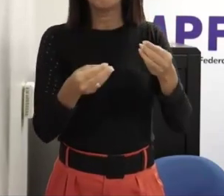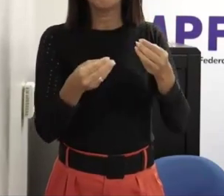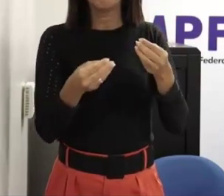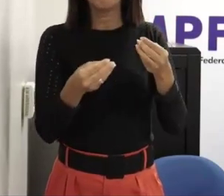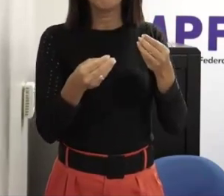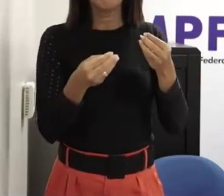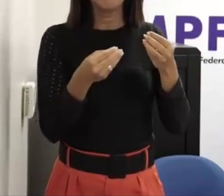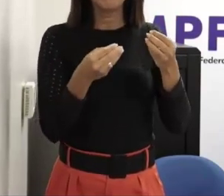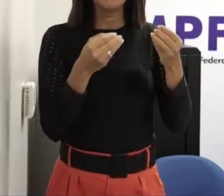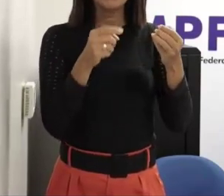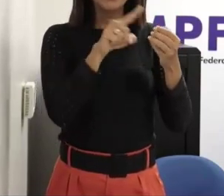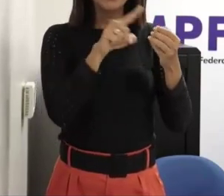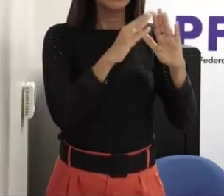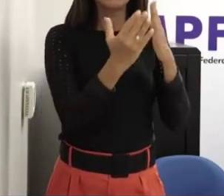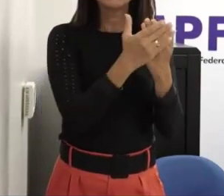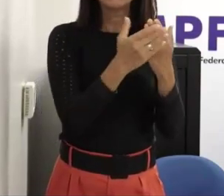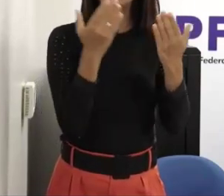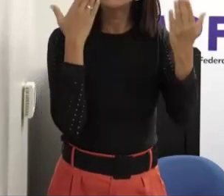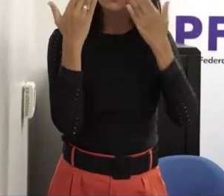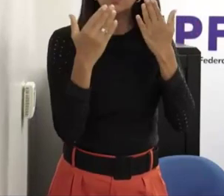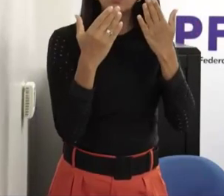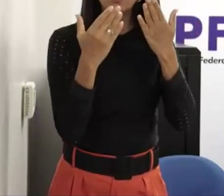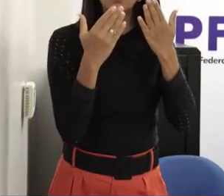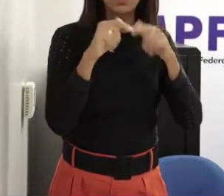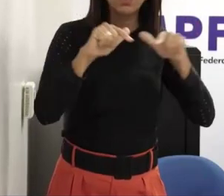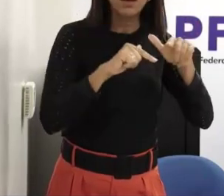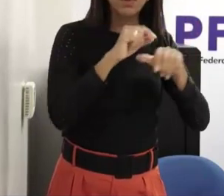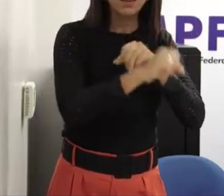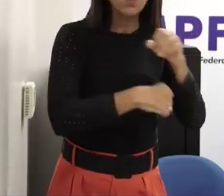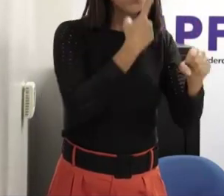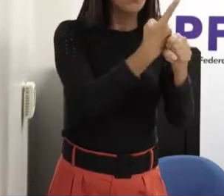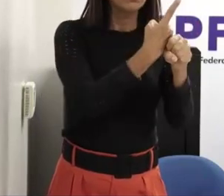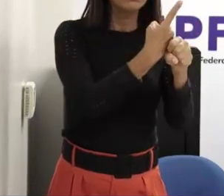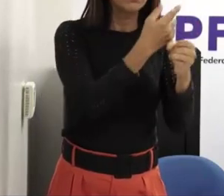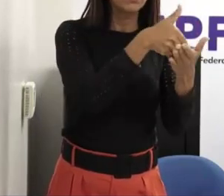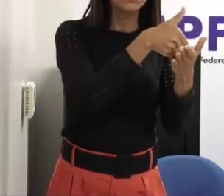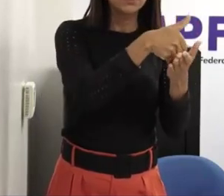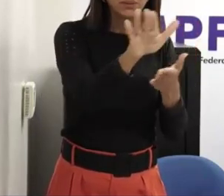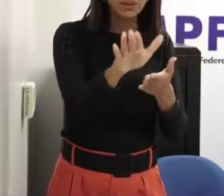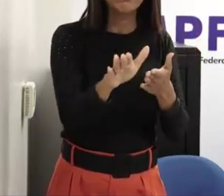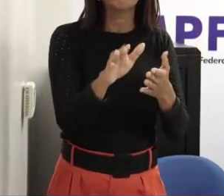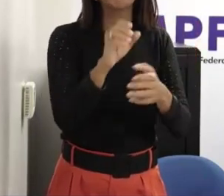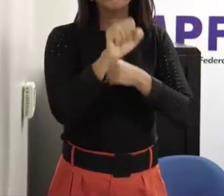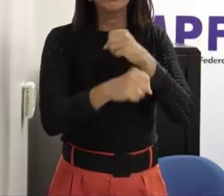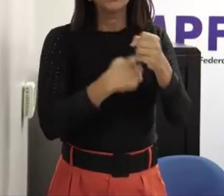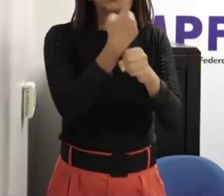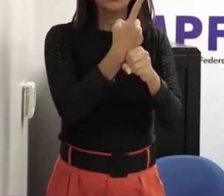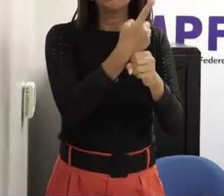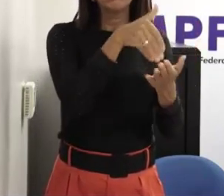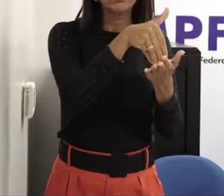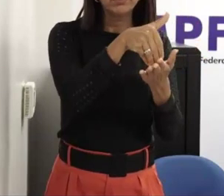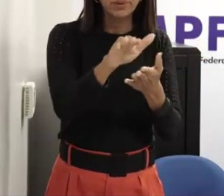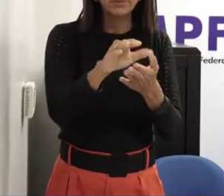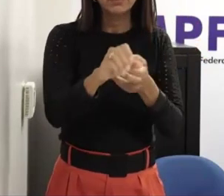cada um ano sai então você faz um baita investimento de capacitação para ele sair e aí vai ficando a dificuldade então como é que a gente